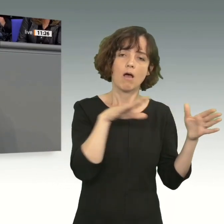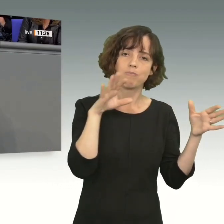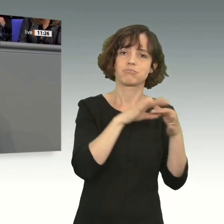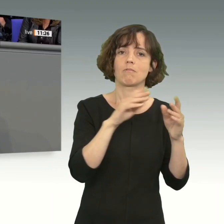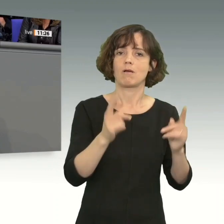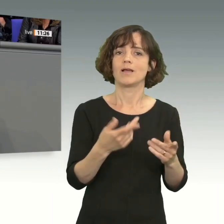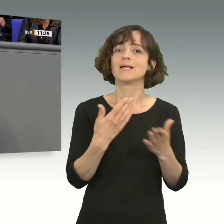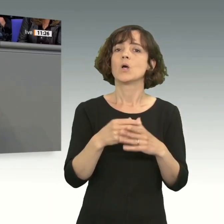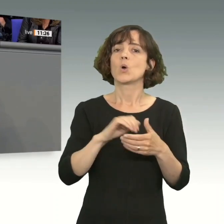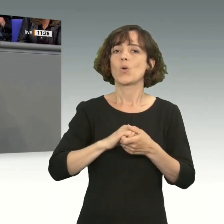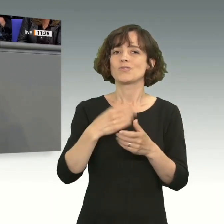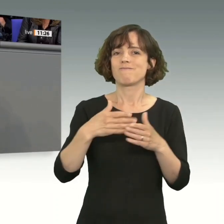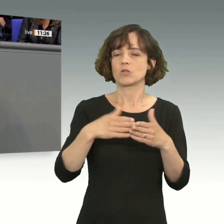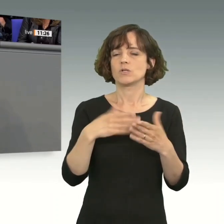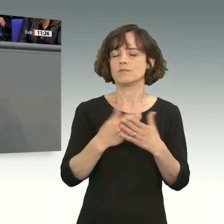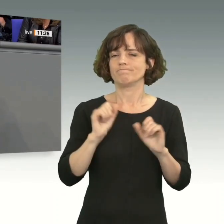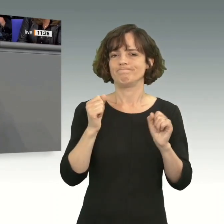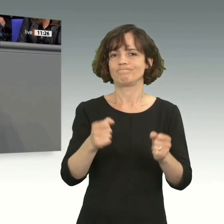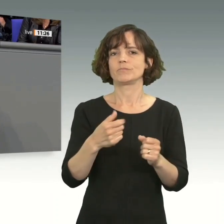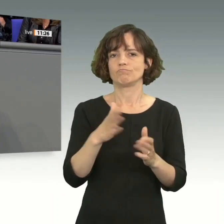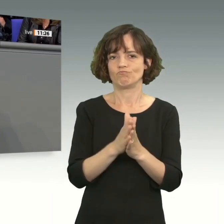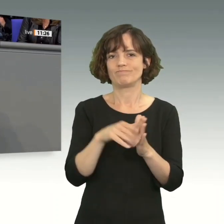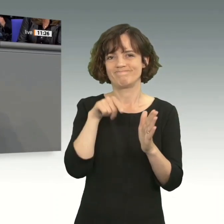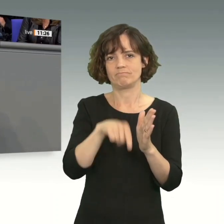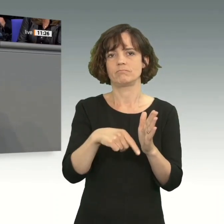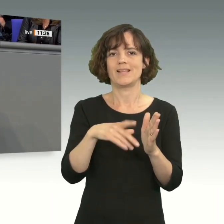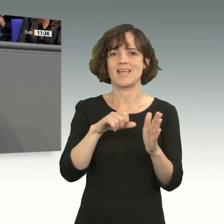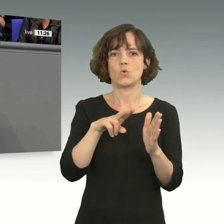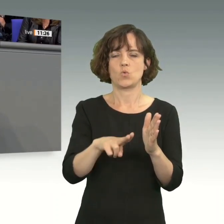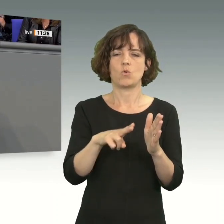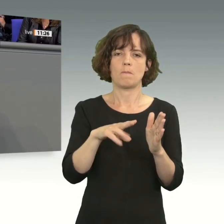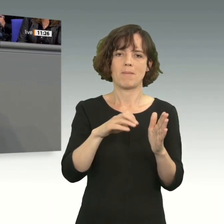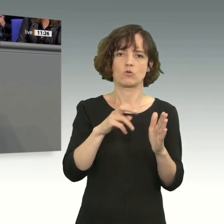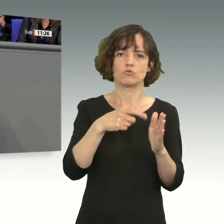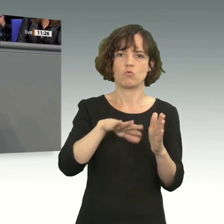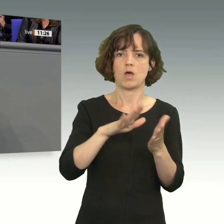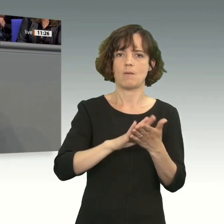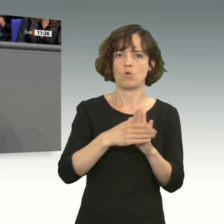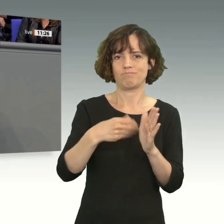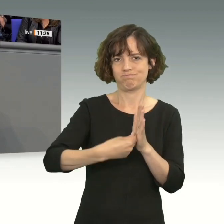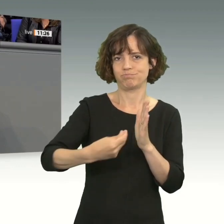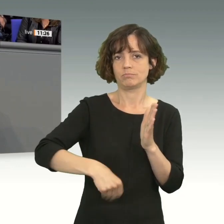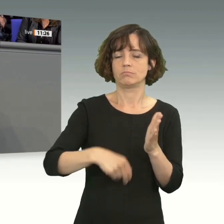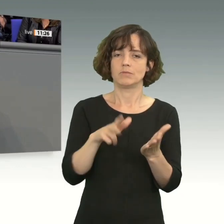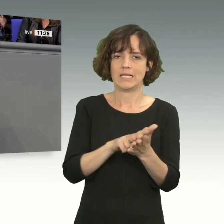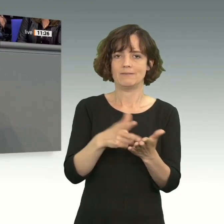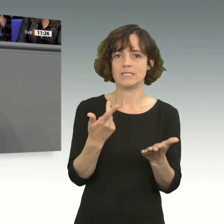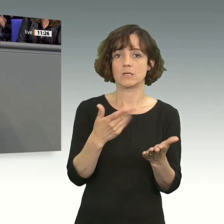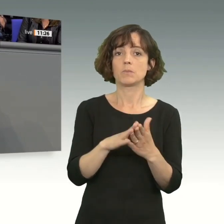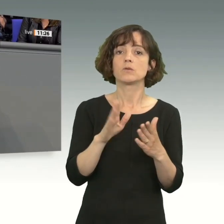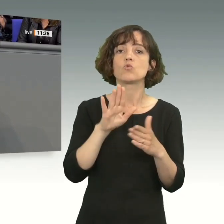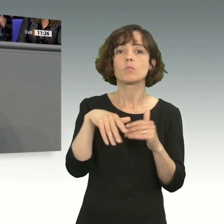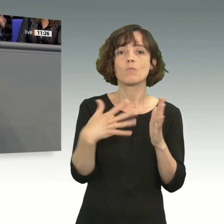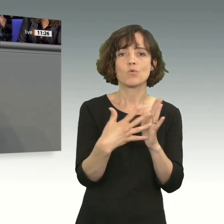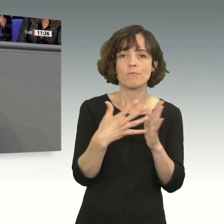Koalitionsfraktionen setzen sich daher für die Ratifizierung des EU-Mercosur-Abkommens mit überprüfbaren und rechtlich